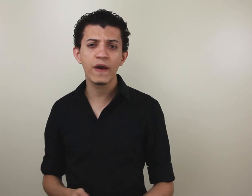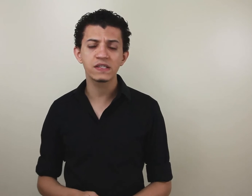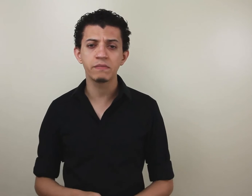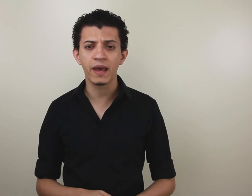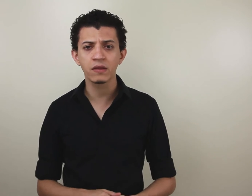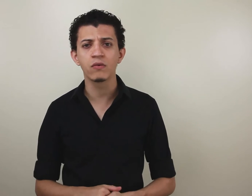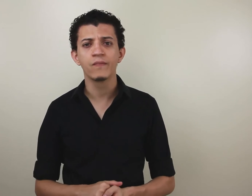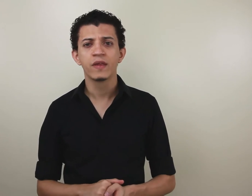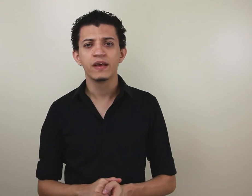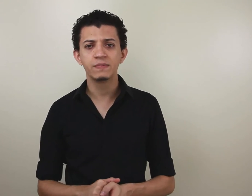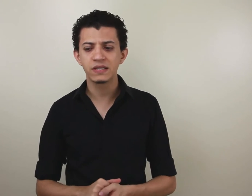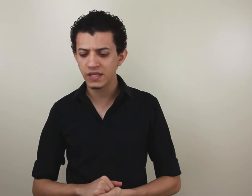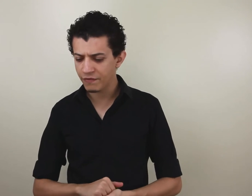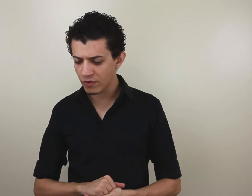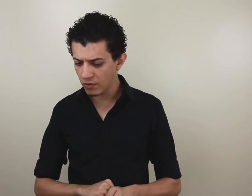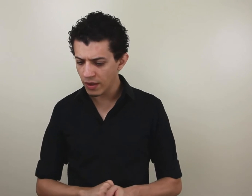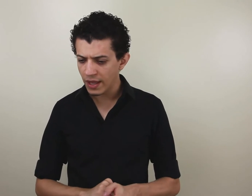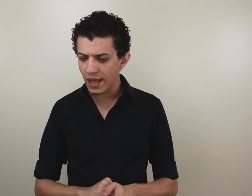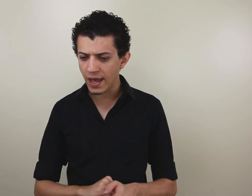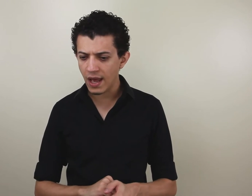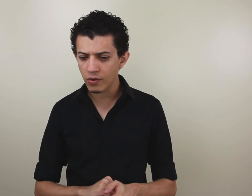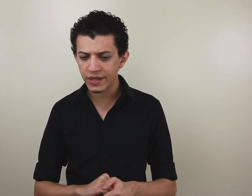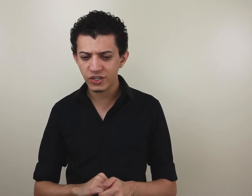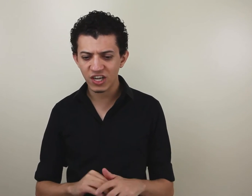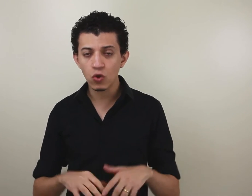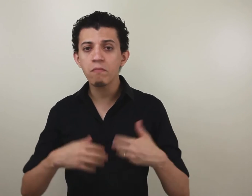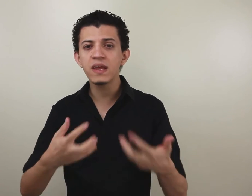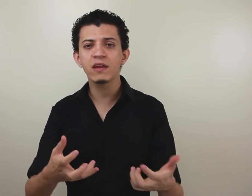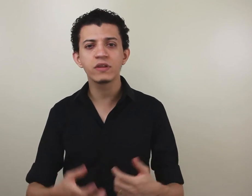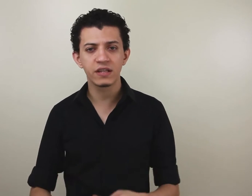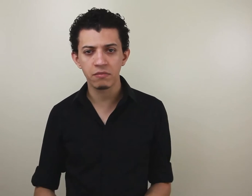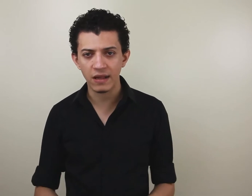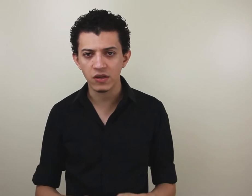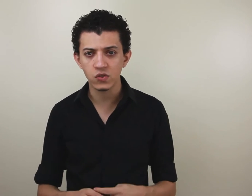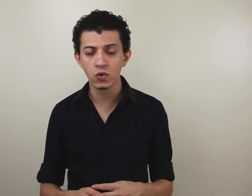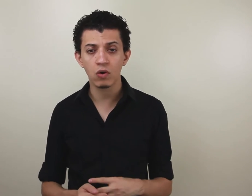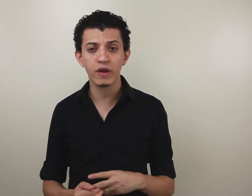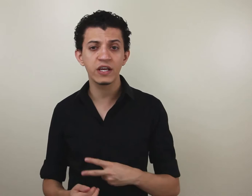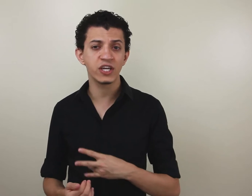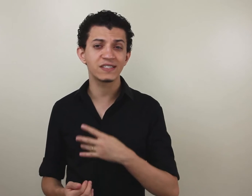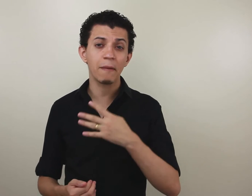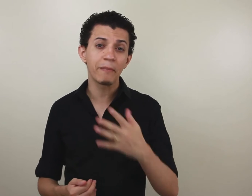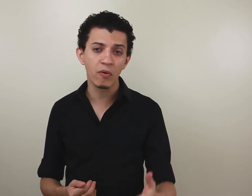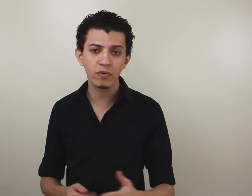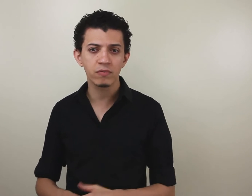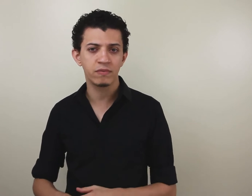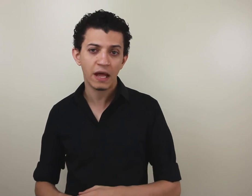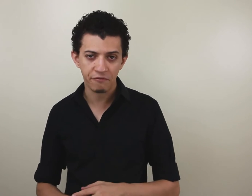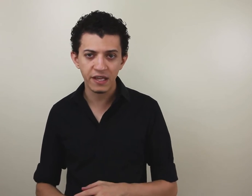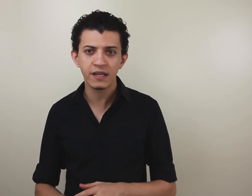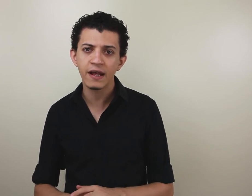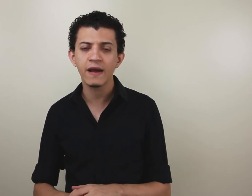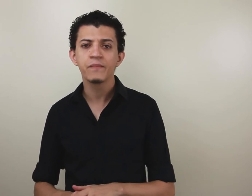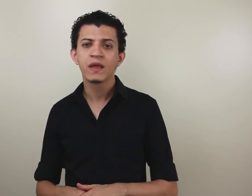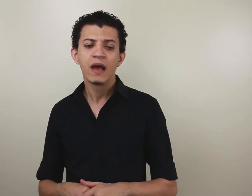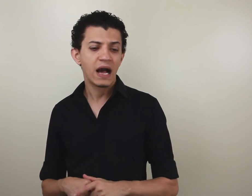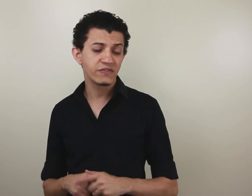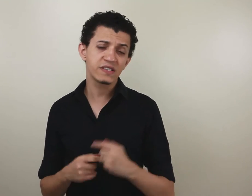conhecimento específico, alguém que já domina um determinado assunto, alguém que já está pronto na vida, né? Às vezes